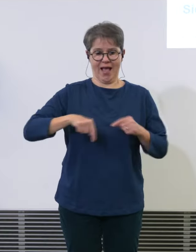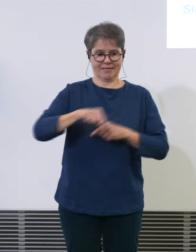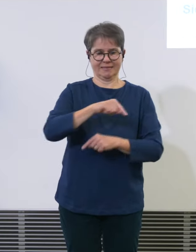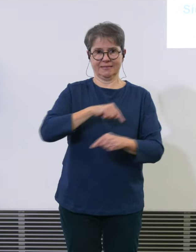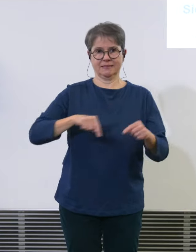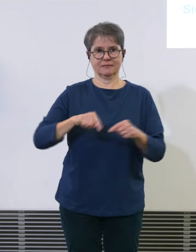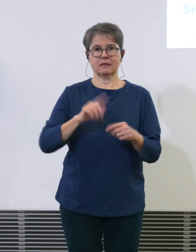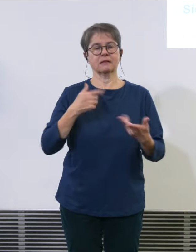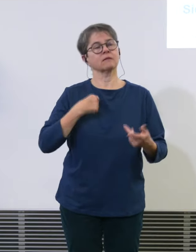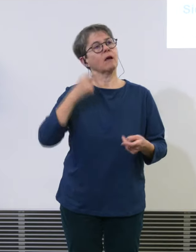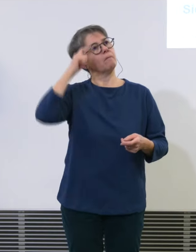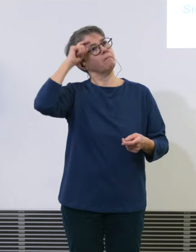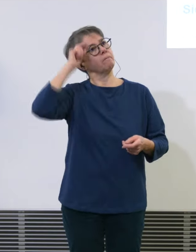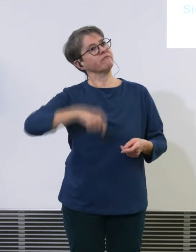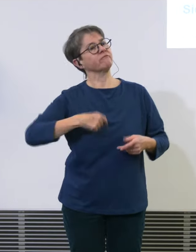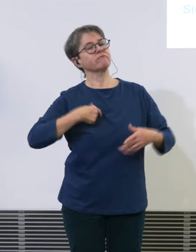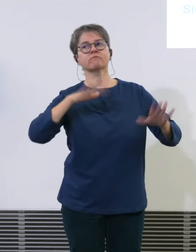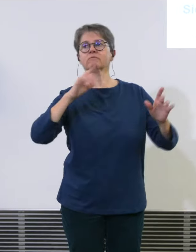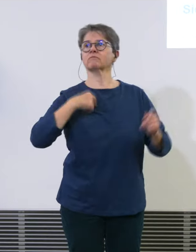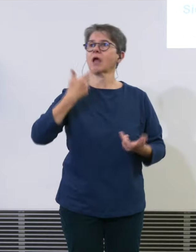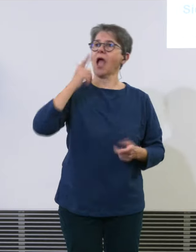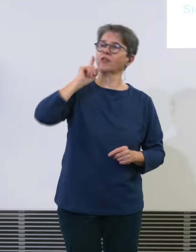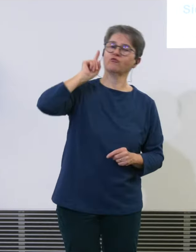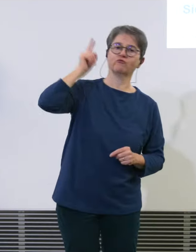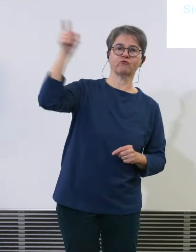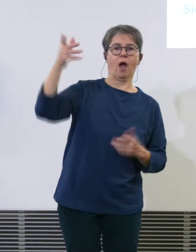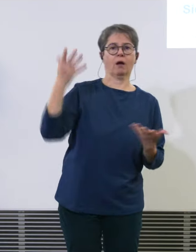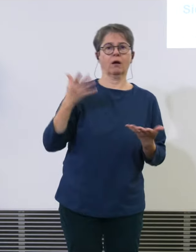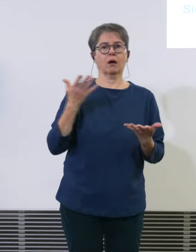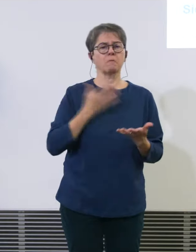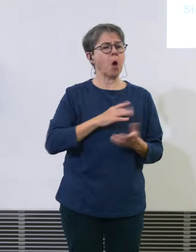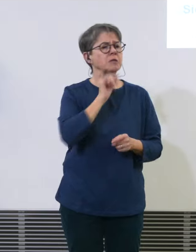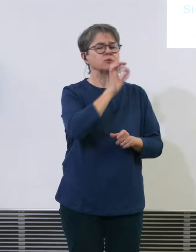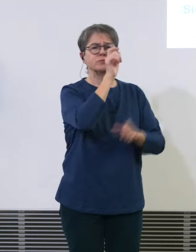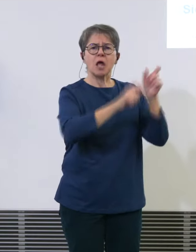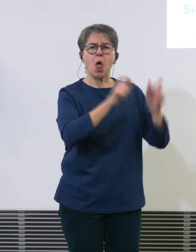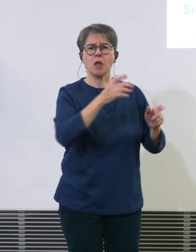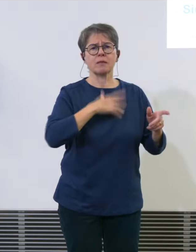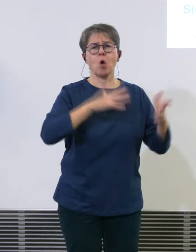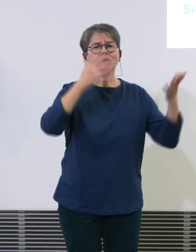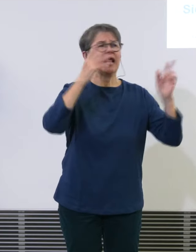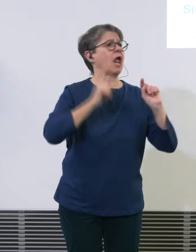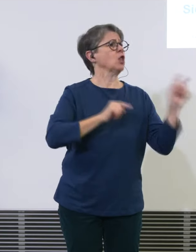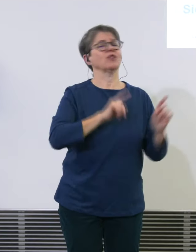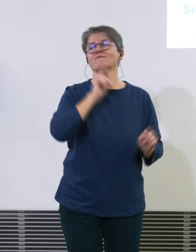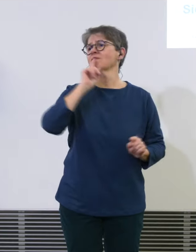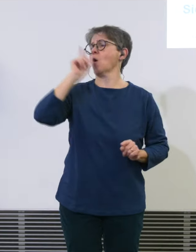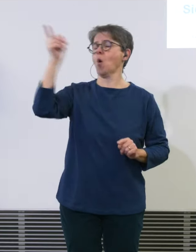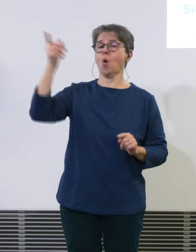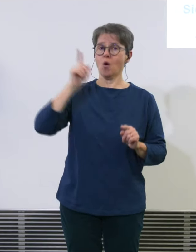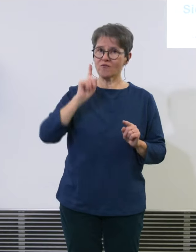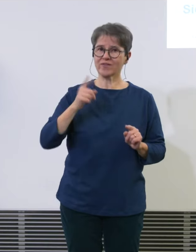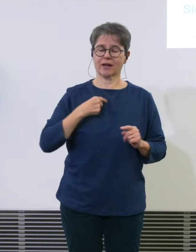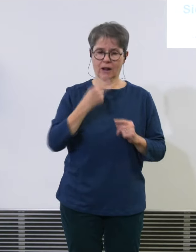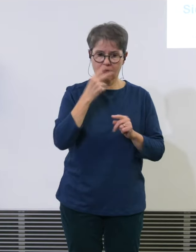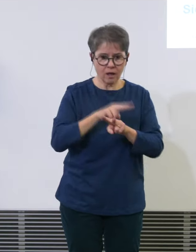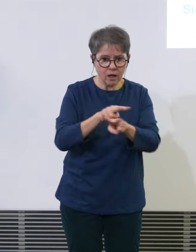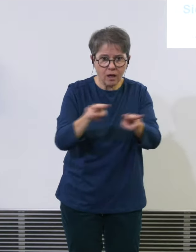besonders viele Leute wollen von irgendwo auf der Welt an einen anderen Ort sondern unser Netz richten wir auf Bedürfnisse der Schweiz aus aber